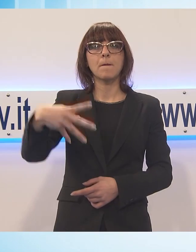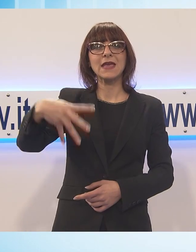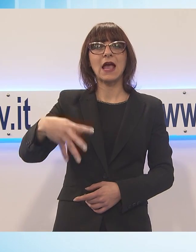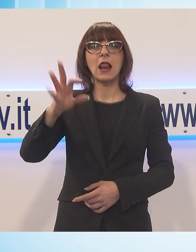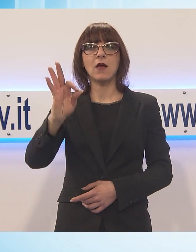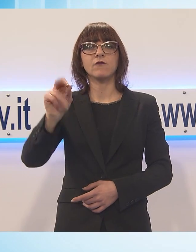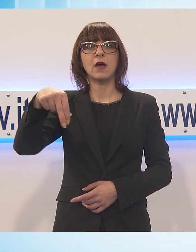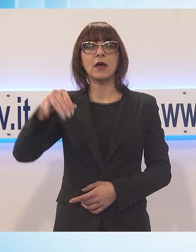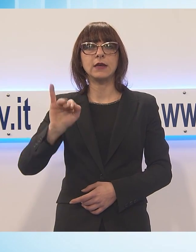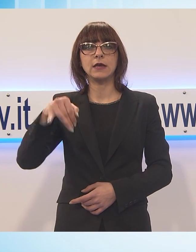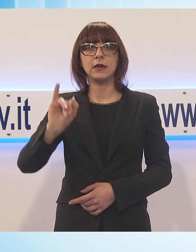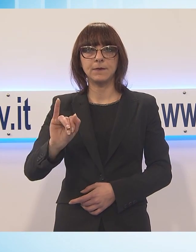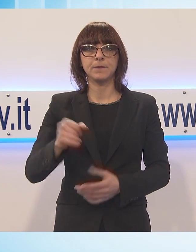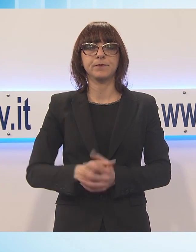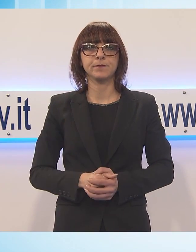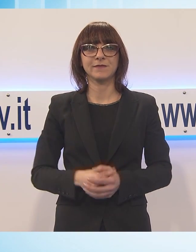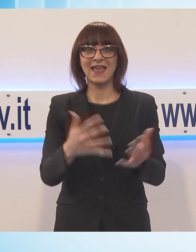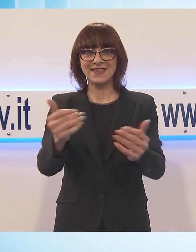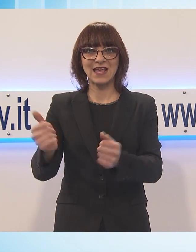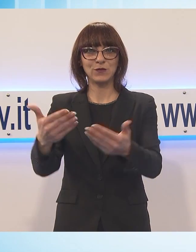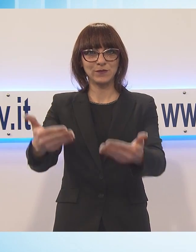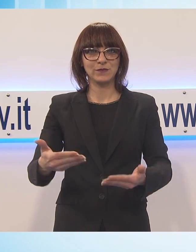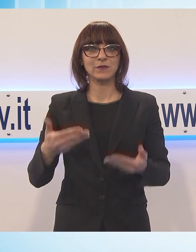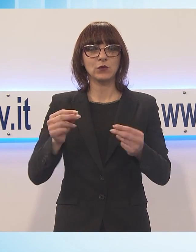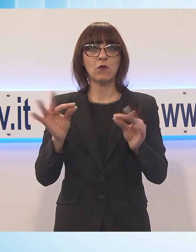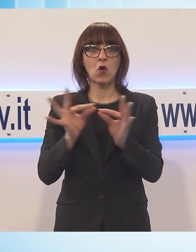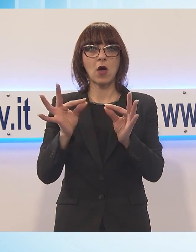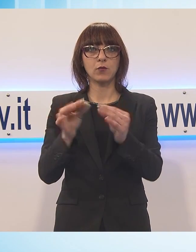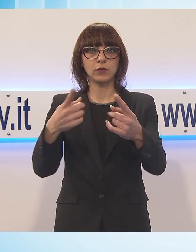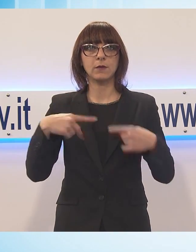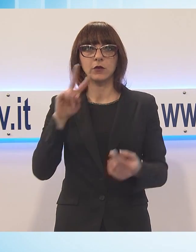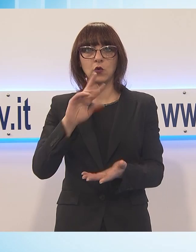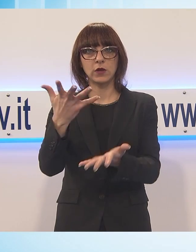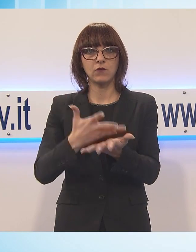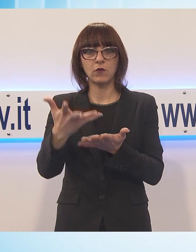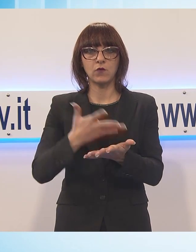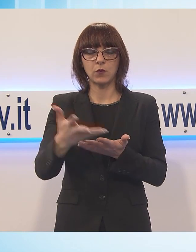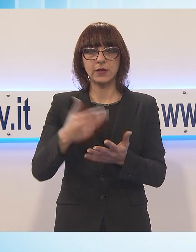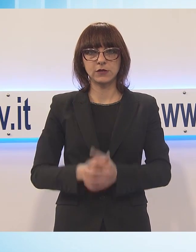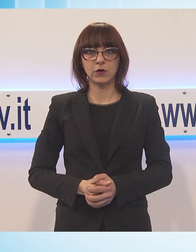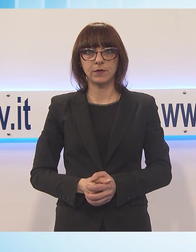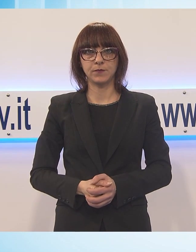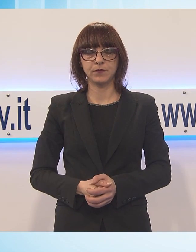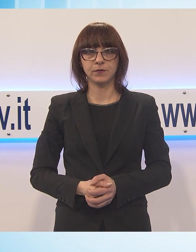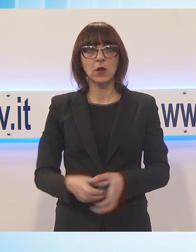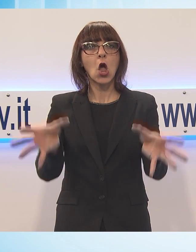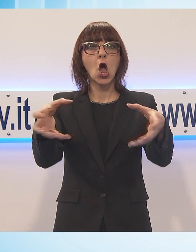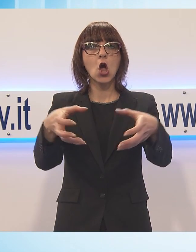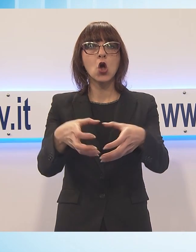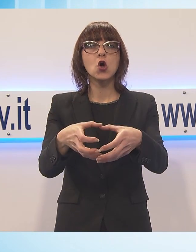A tutti voi un cordiale saluto e ben ritrovati per questa edizione del TG Noi. Dunque la compagnia Toscana